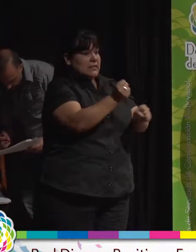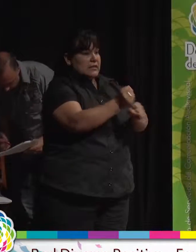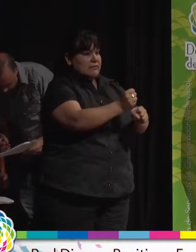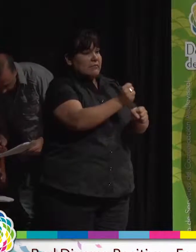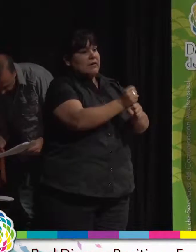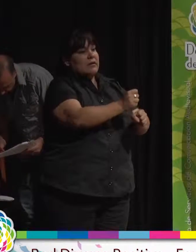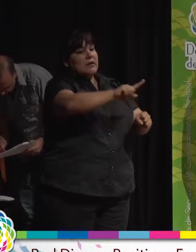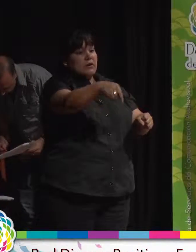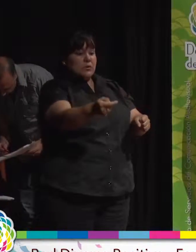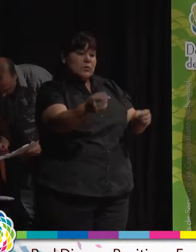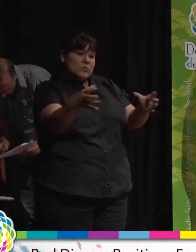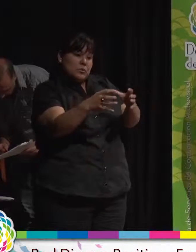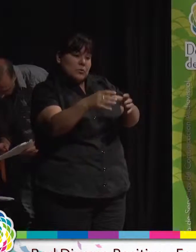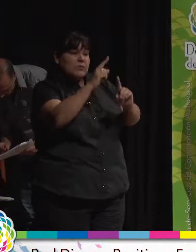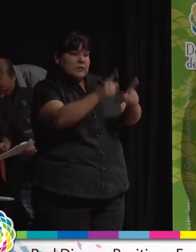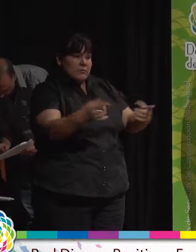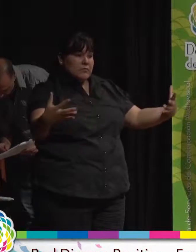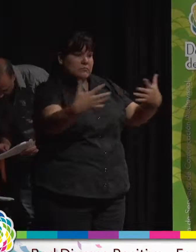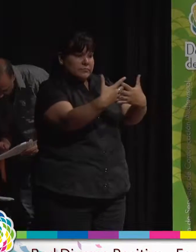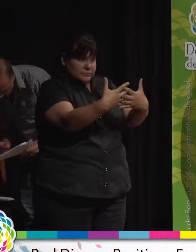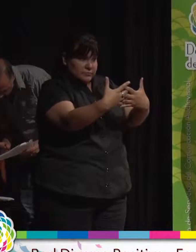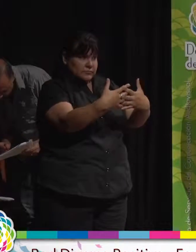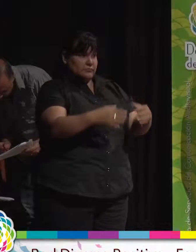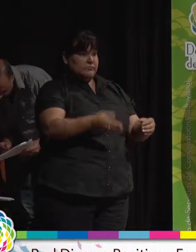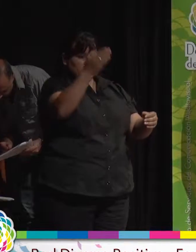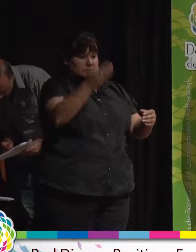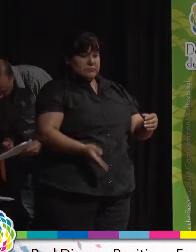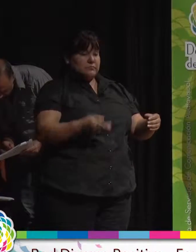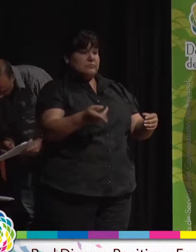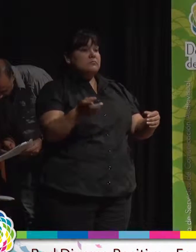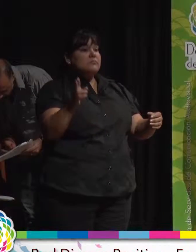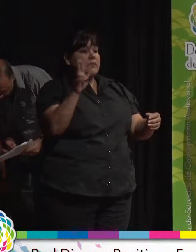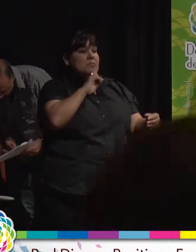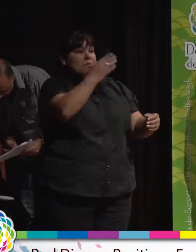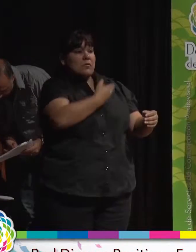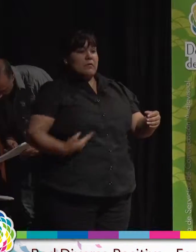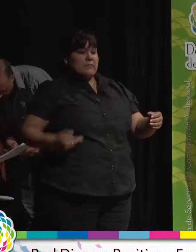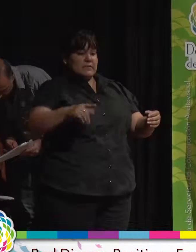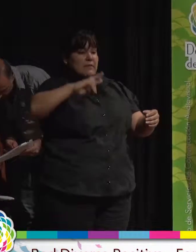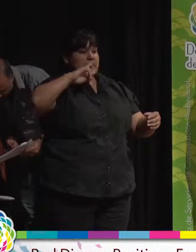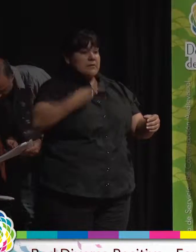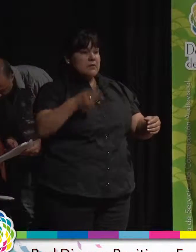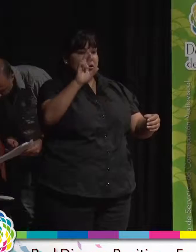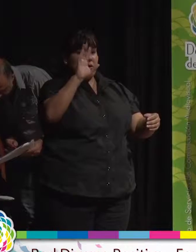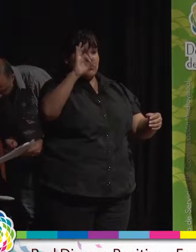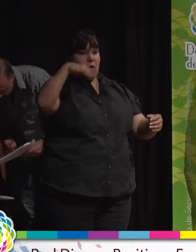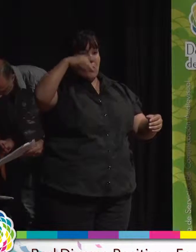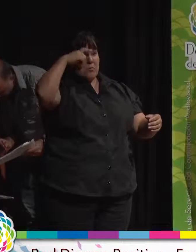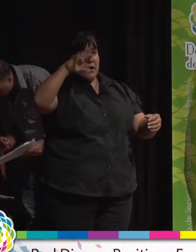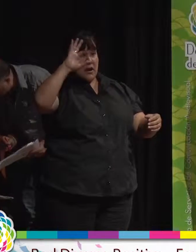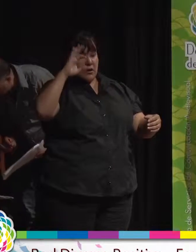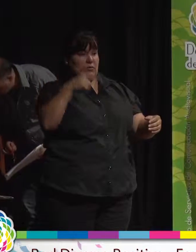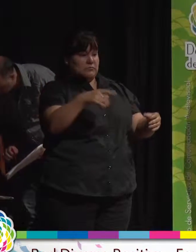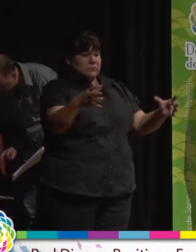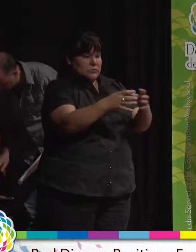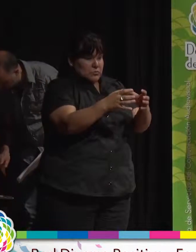Diversa Positiva Nacional, cuya presidenta es la señora Jacqueline Romero y el